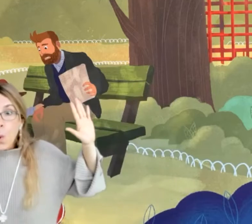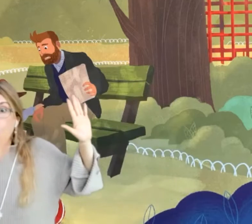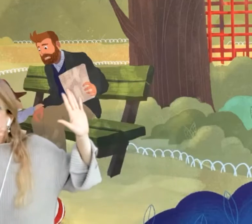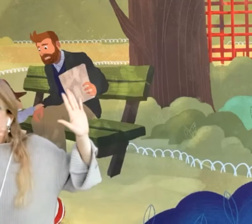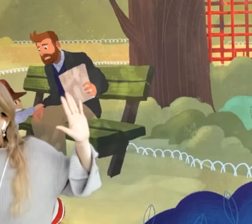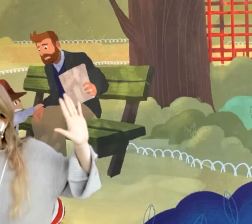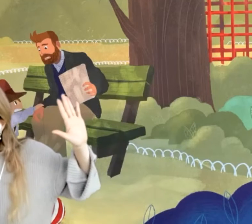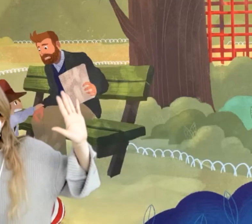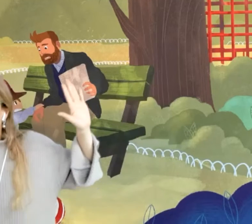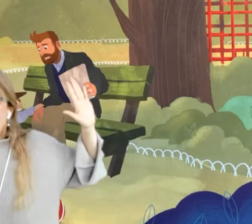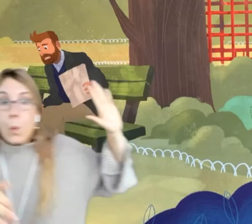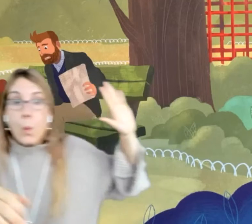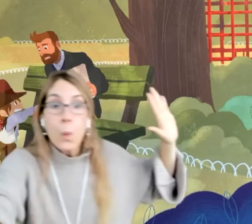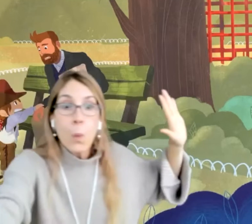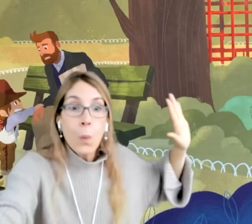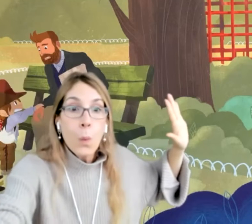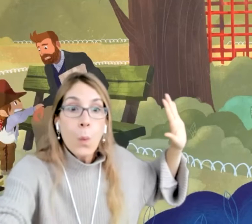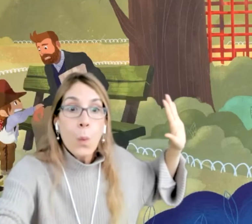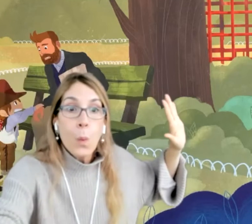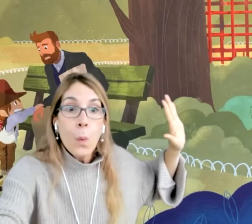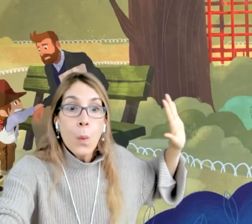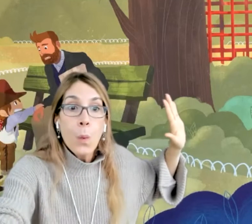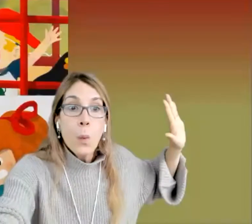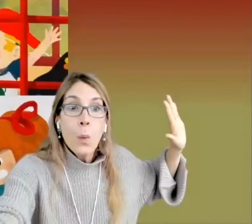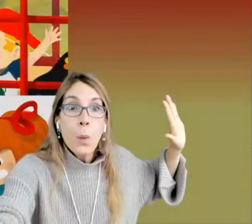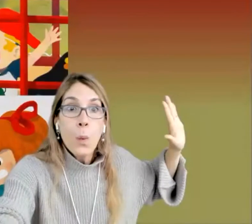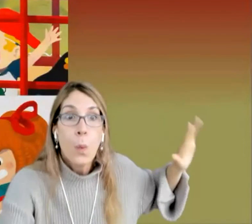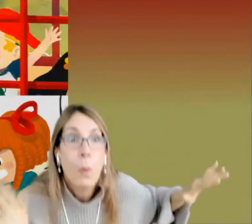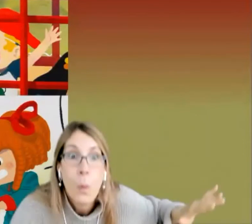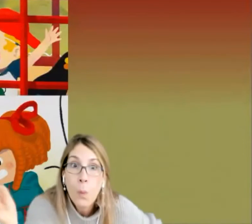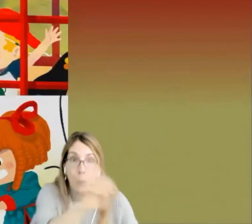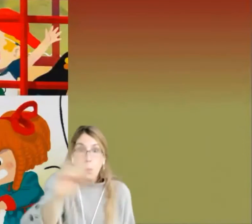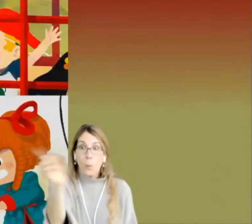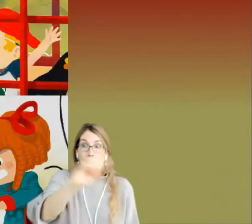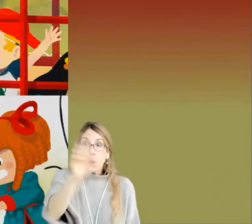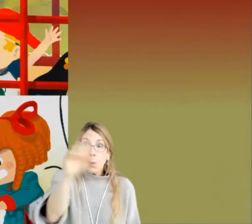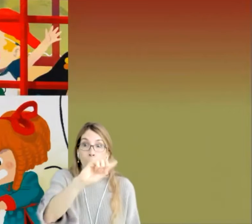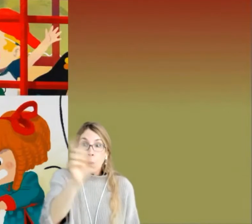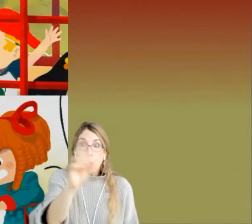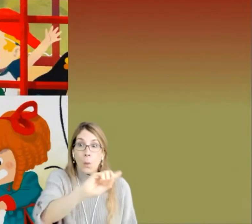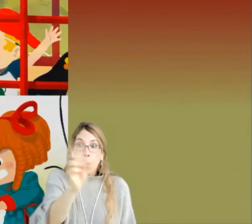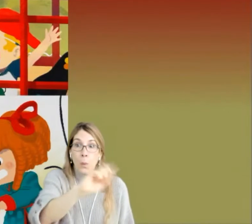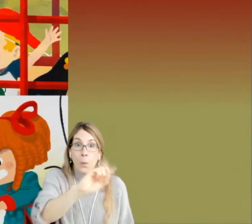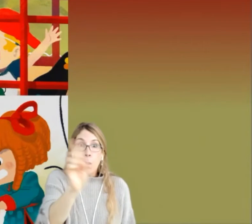que no se veían muy contentos. Quizás estaban